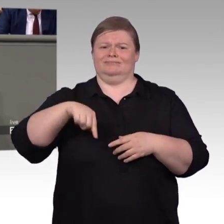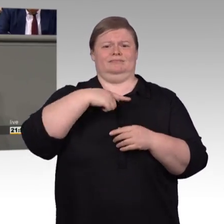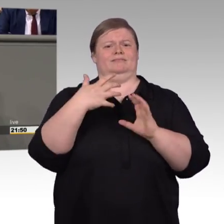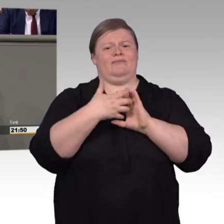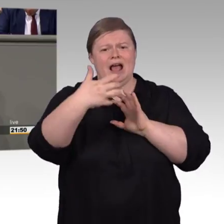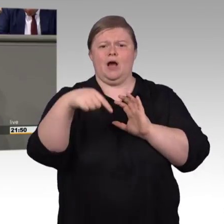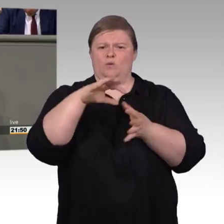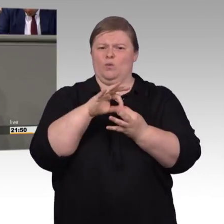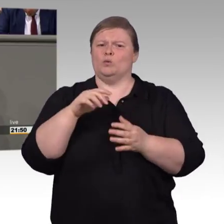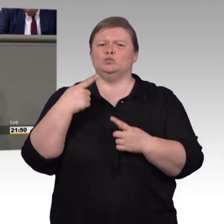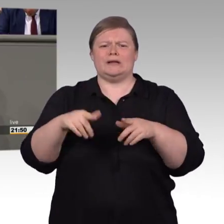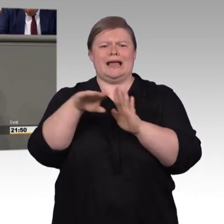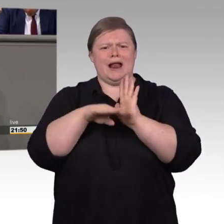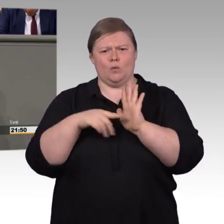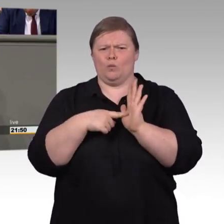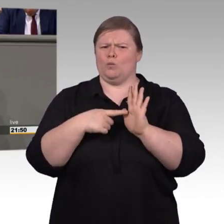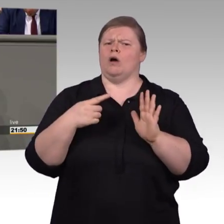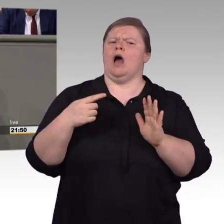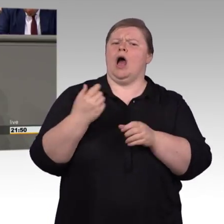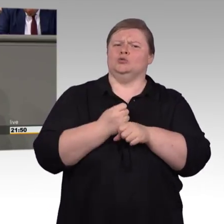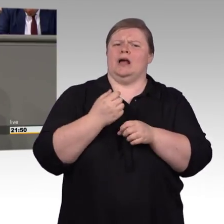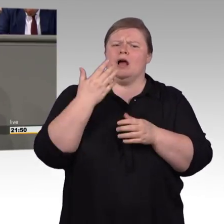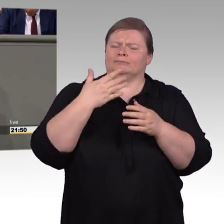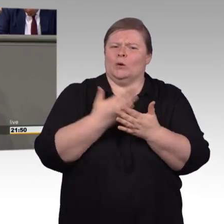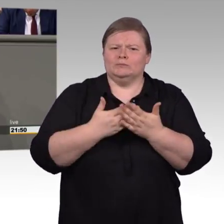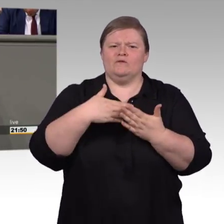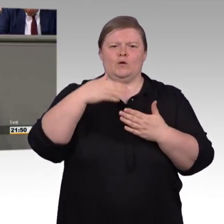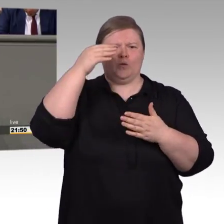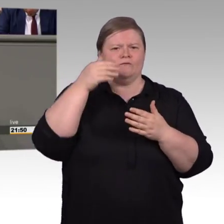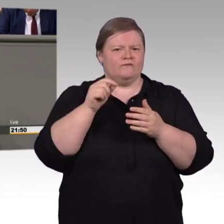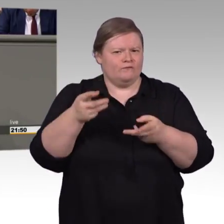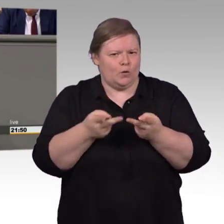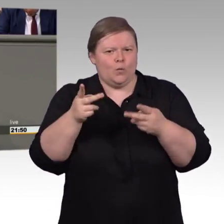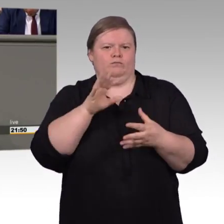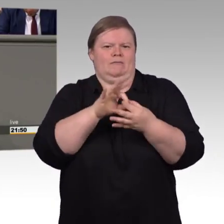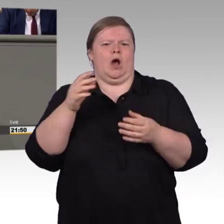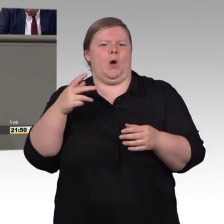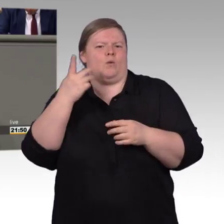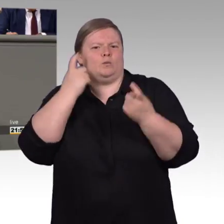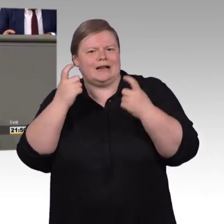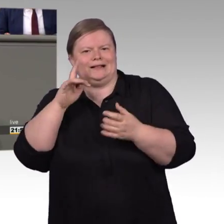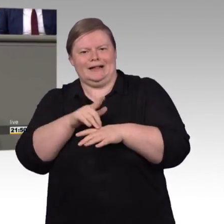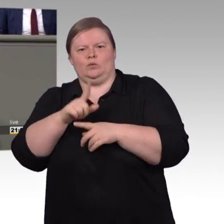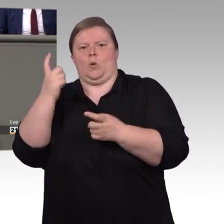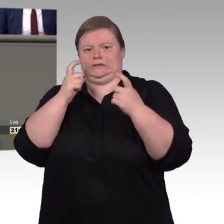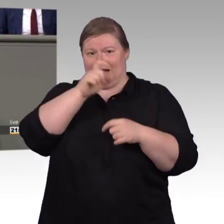Verkürzung der Anwaltschaftszeiten des Arbeitslosengeldes für überwiegend kurzzeitig Befristete. Meine Damen und Herren,